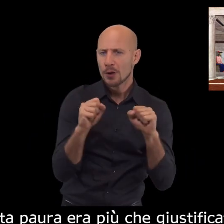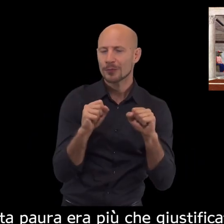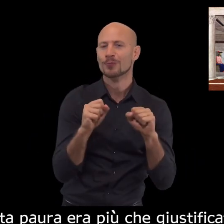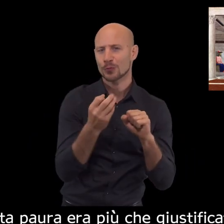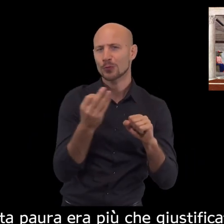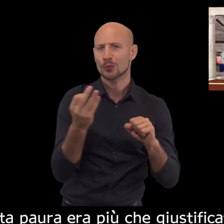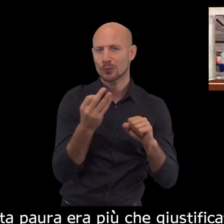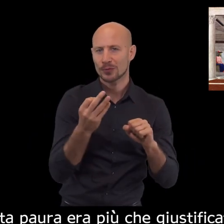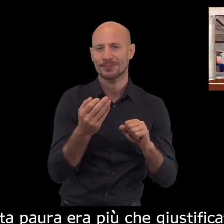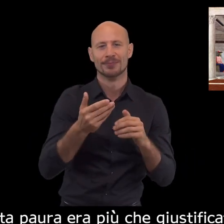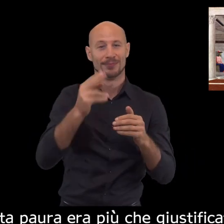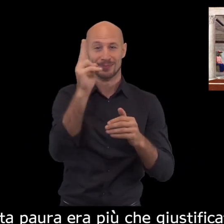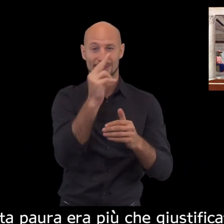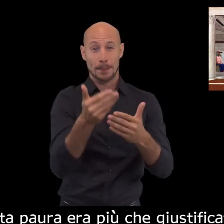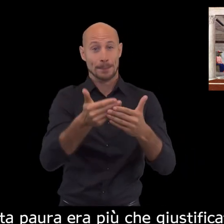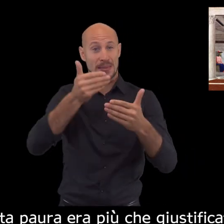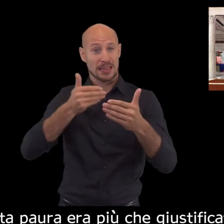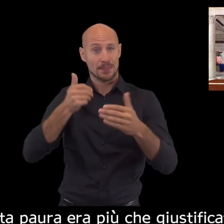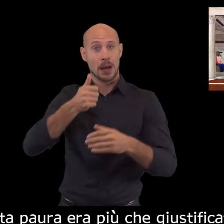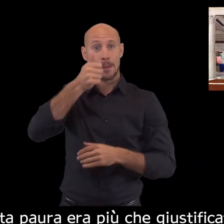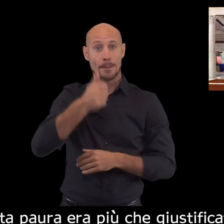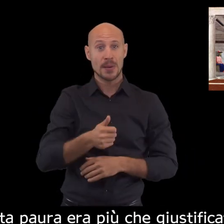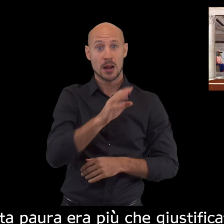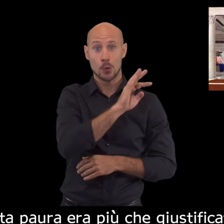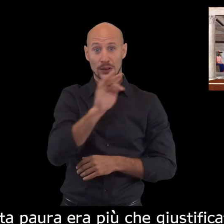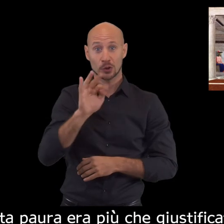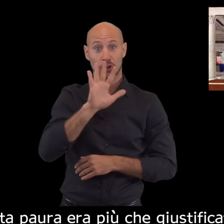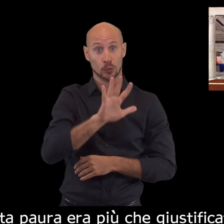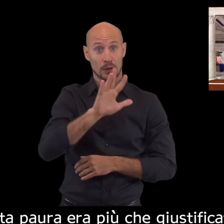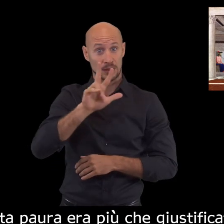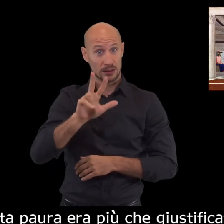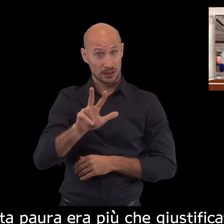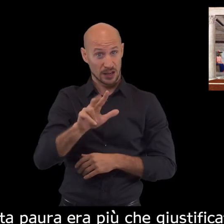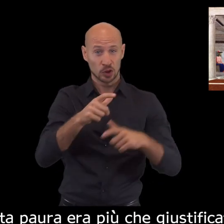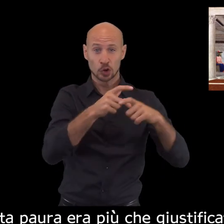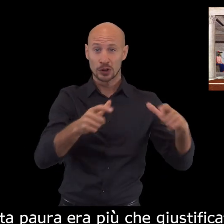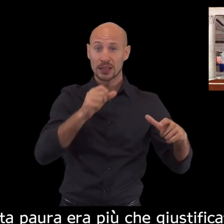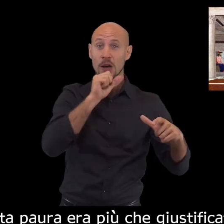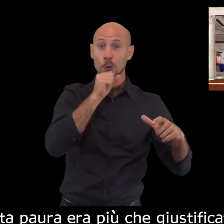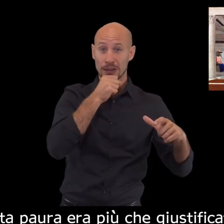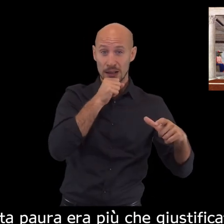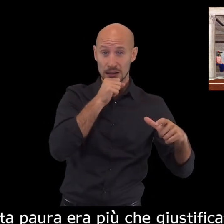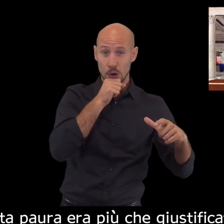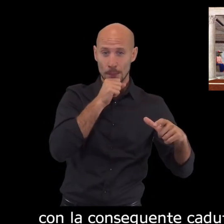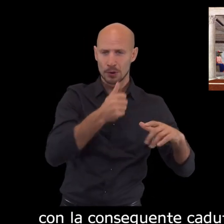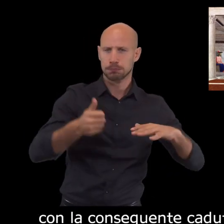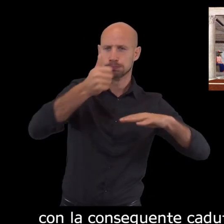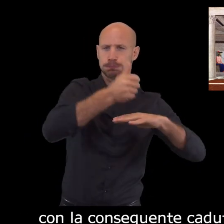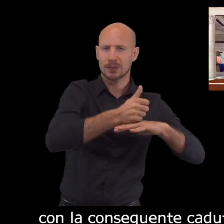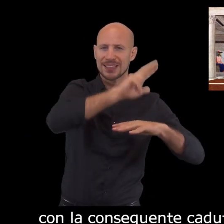Questa paura era più che giustificata, visto che nel 1453 Costantinopoli viene presa dai turchi, con la conseguente caduta